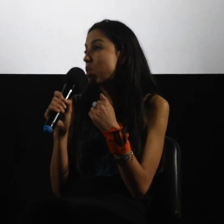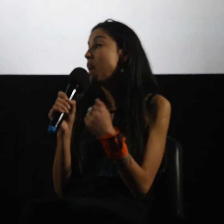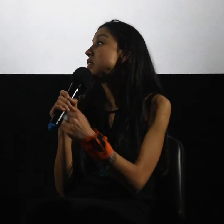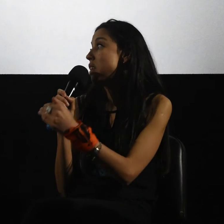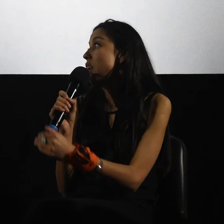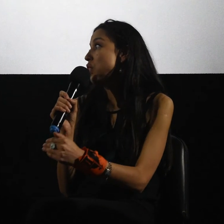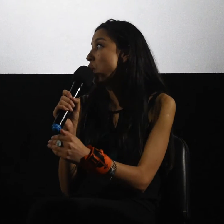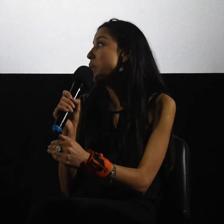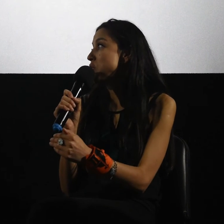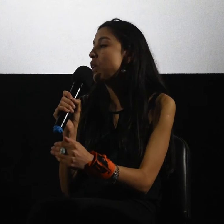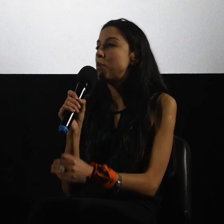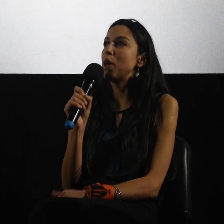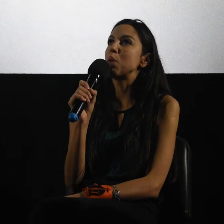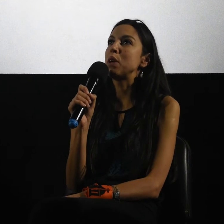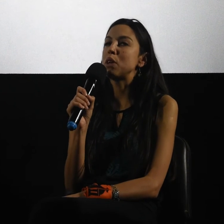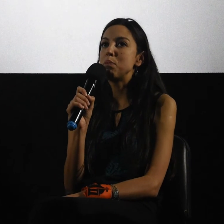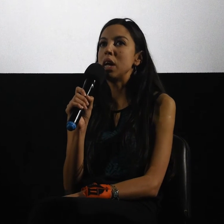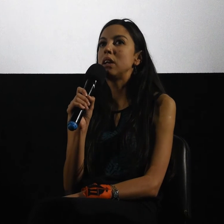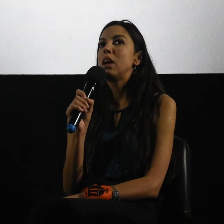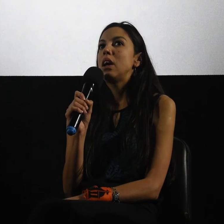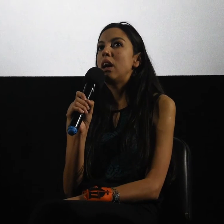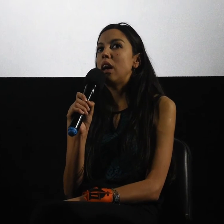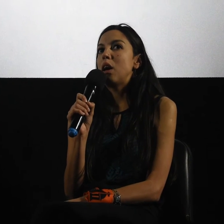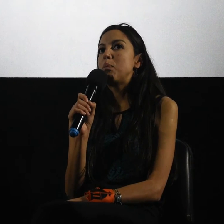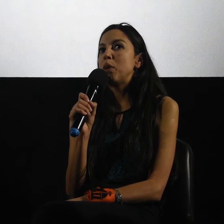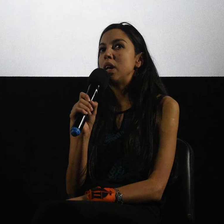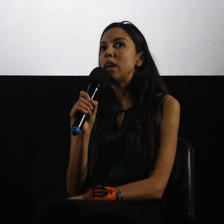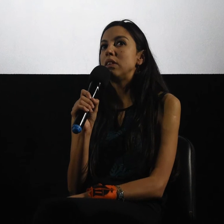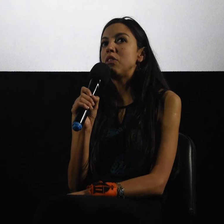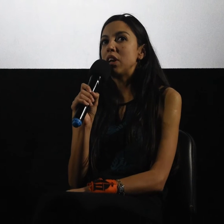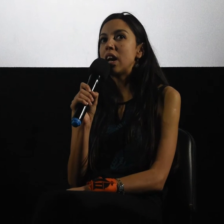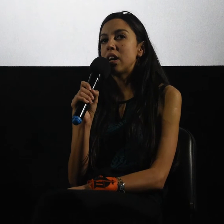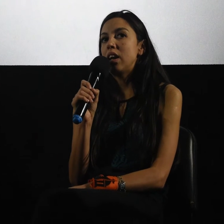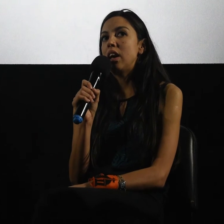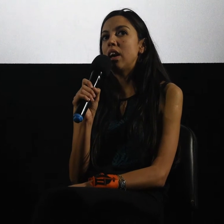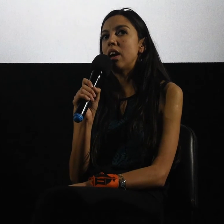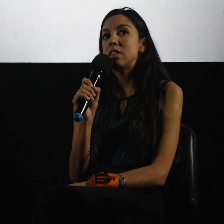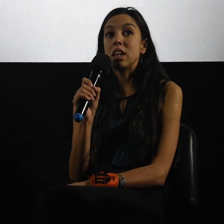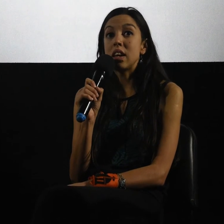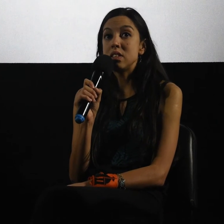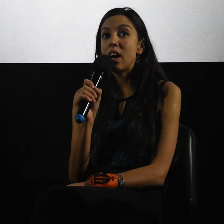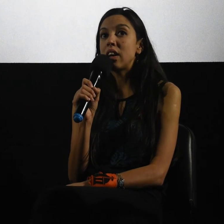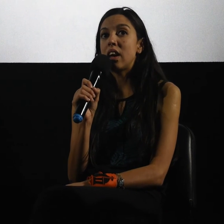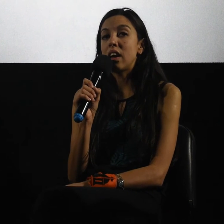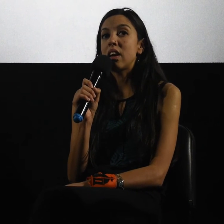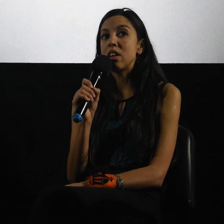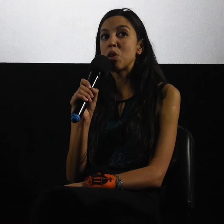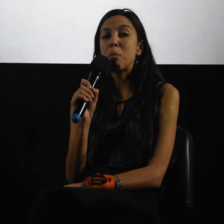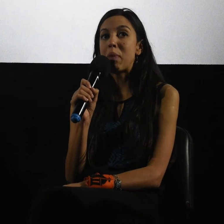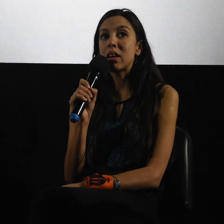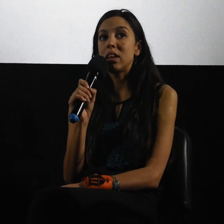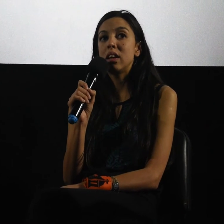cada persona, acceder a los espacios de poder, pero también poder identificar exigencias que